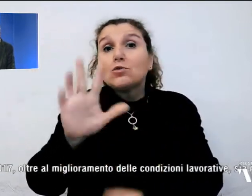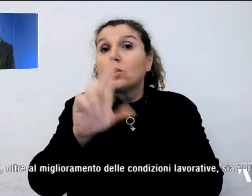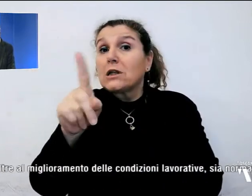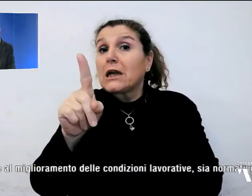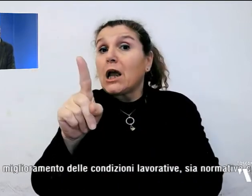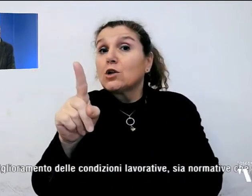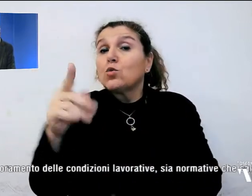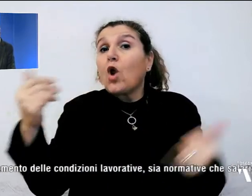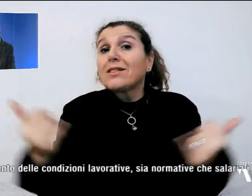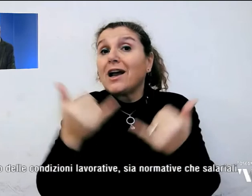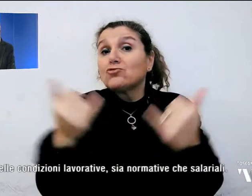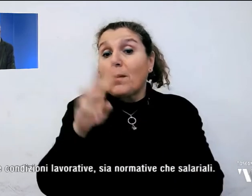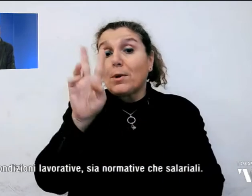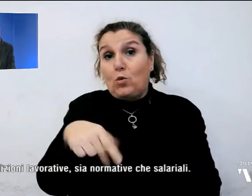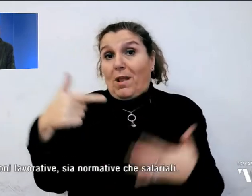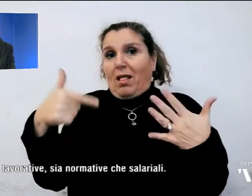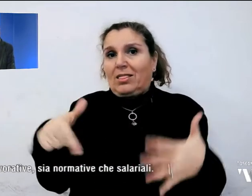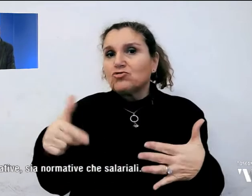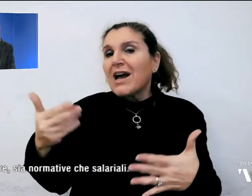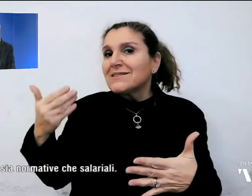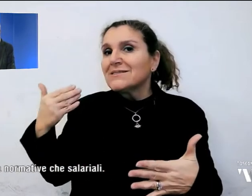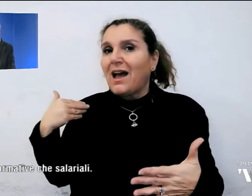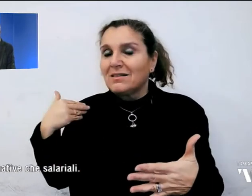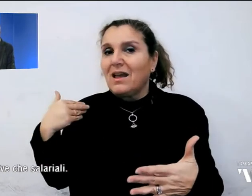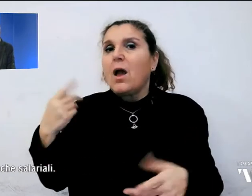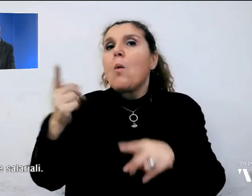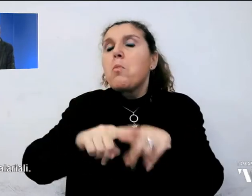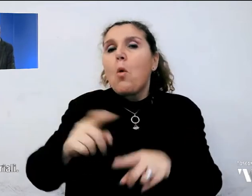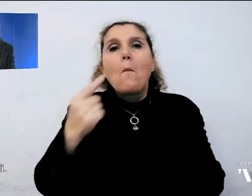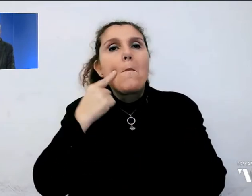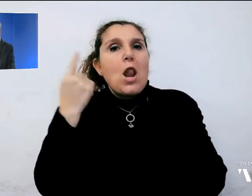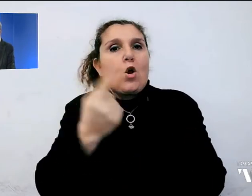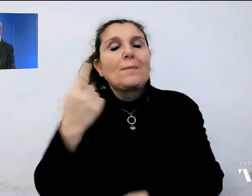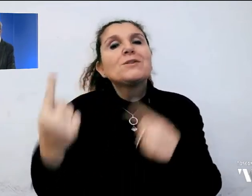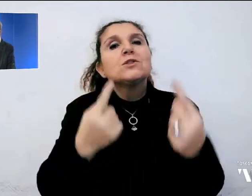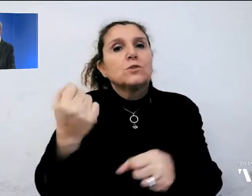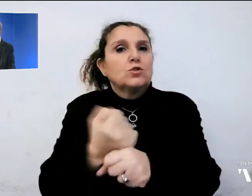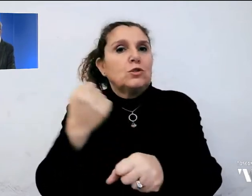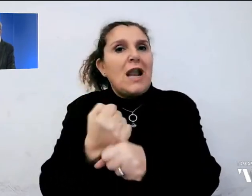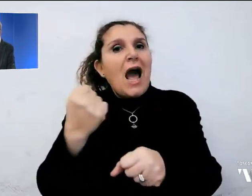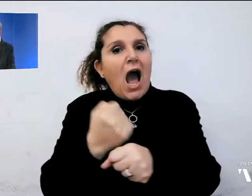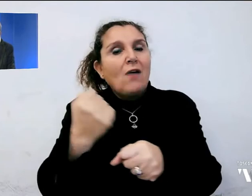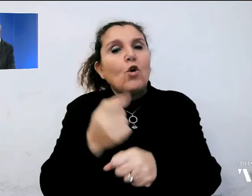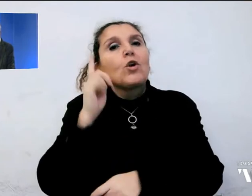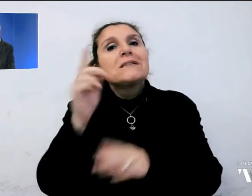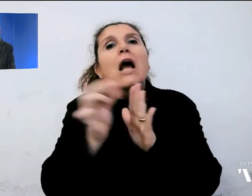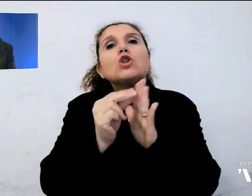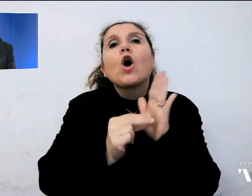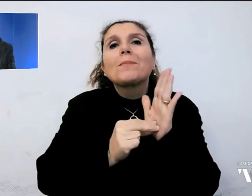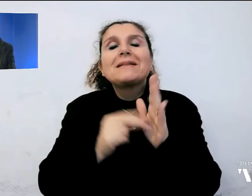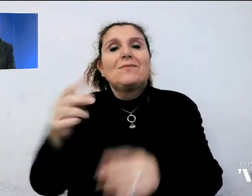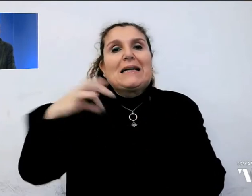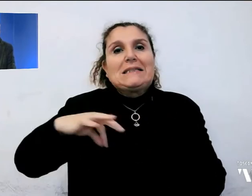2017, oltre al miglioramento delle condizioni lavorative, sia normative che salariali.